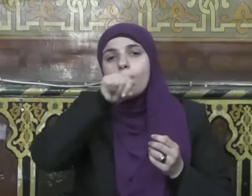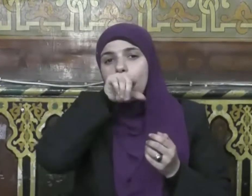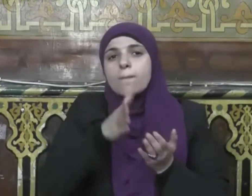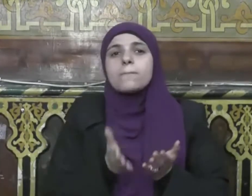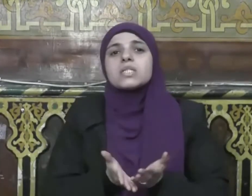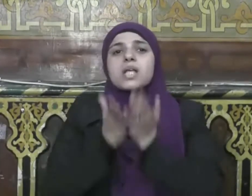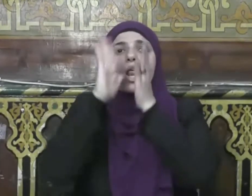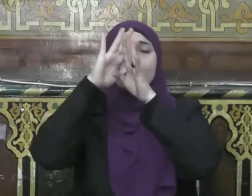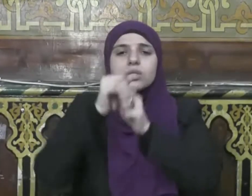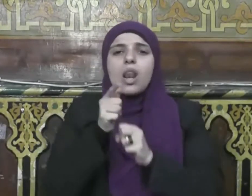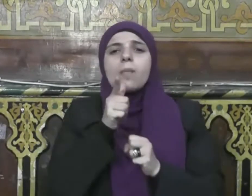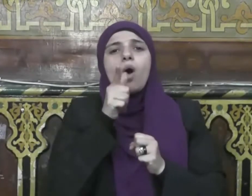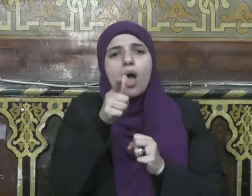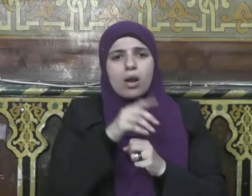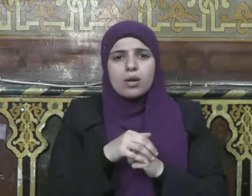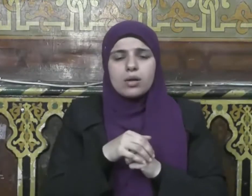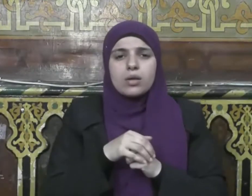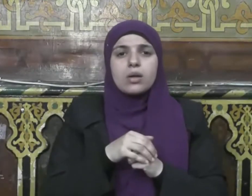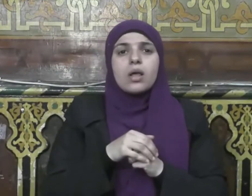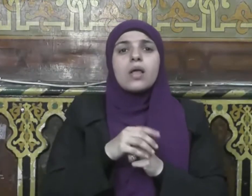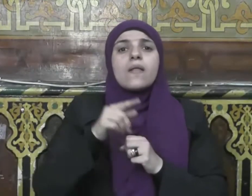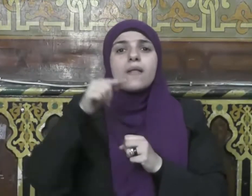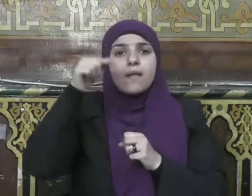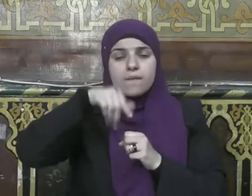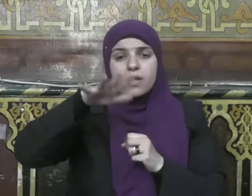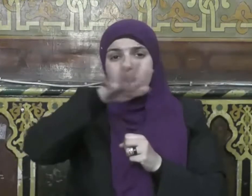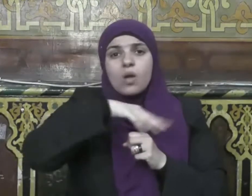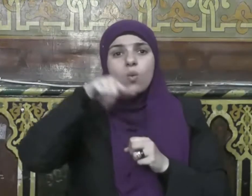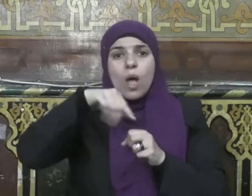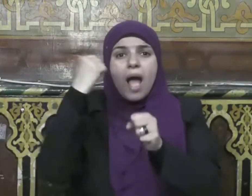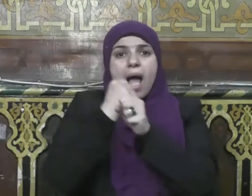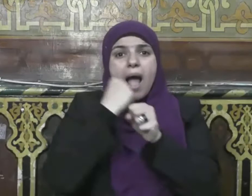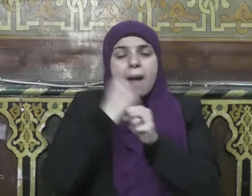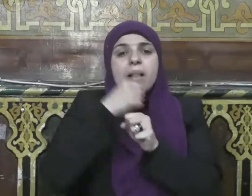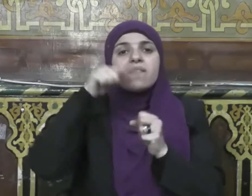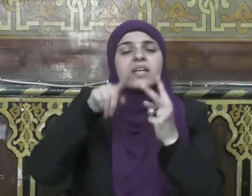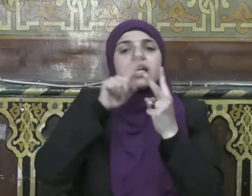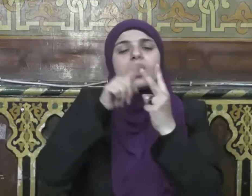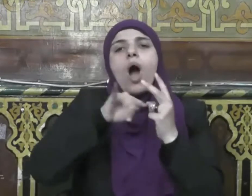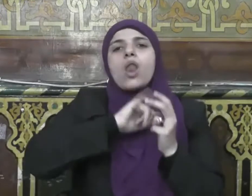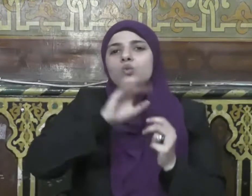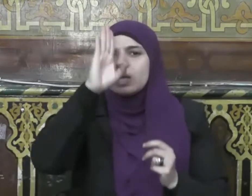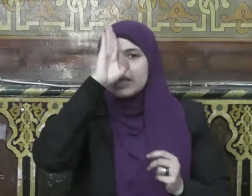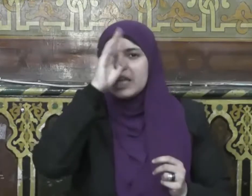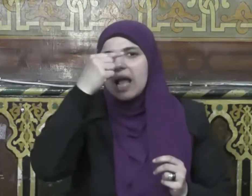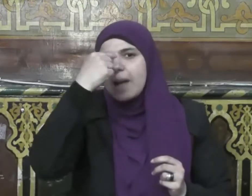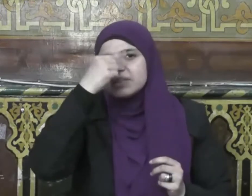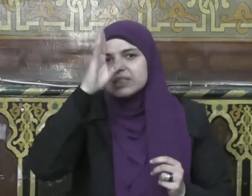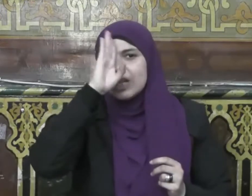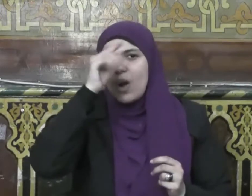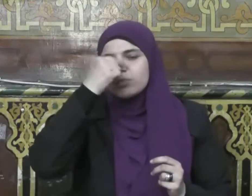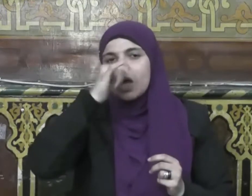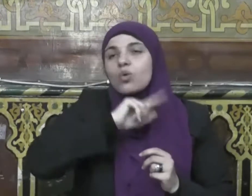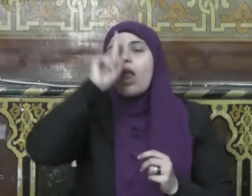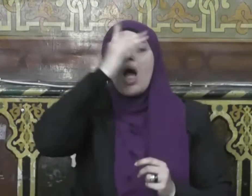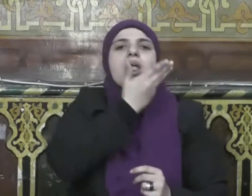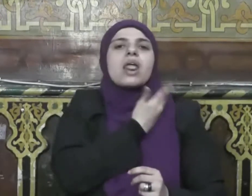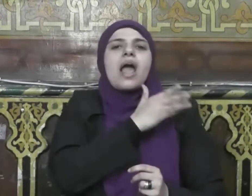ثمين وخميس فيغفر الله في ذلك اليومين لكل امرئ لا يشرك بالله